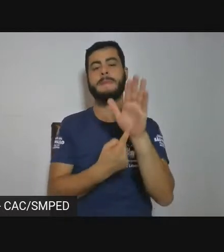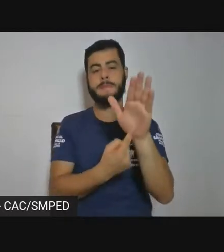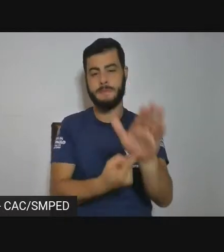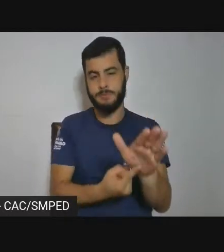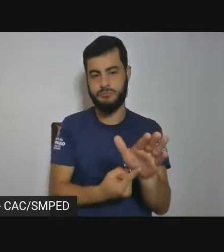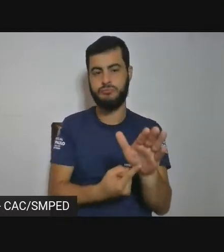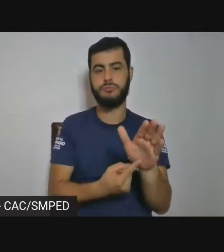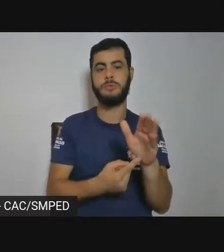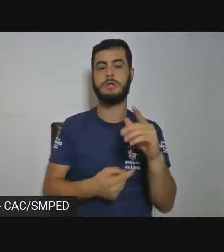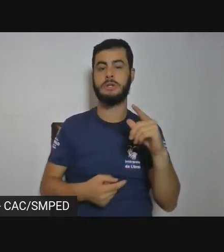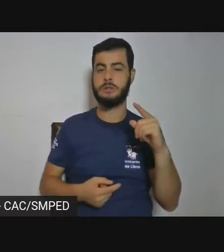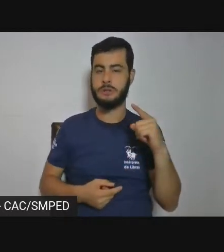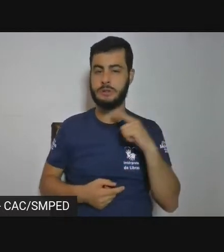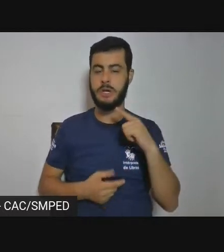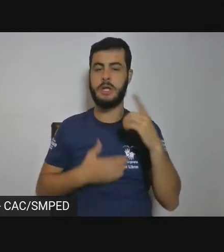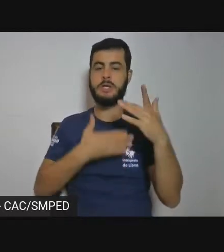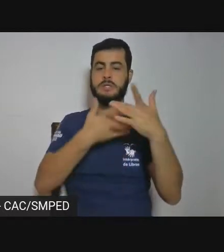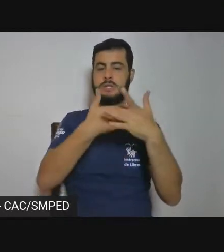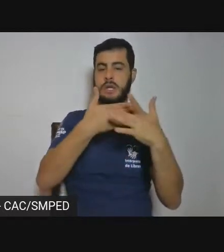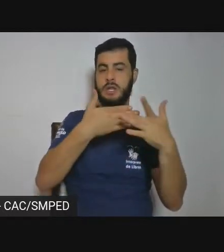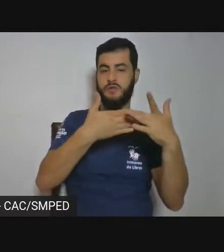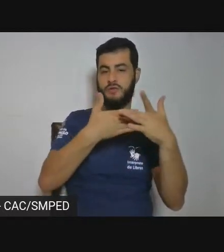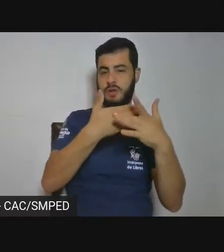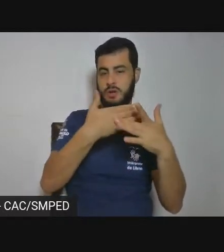e significados interessantes.